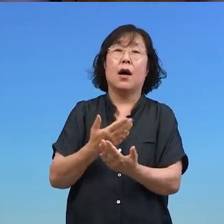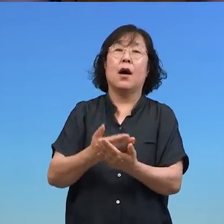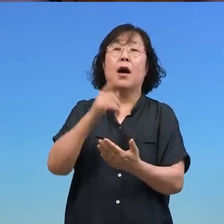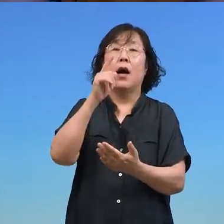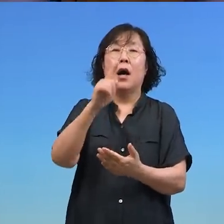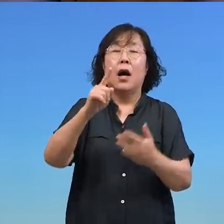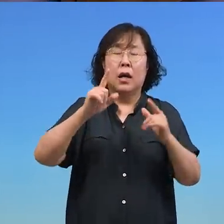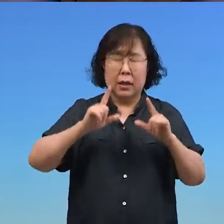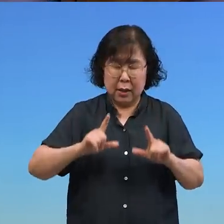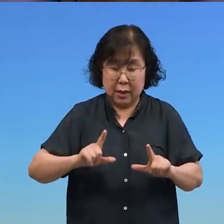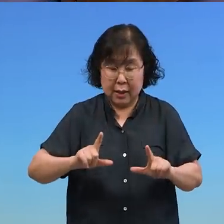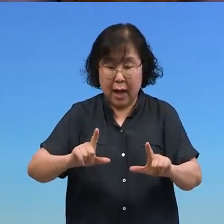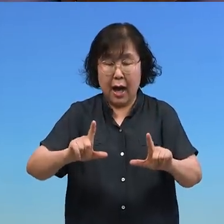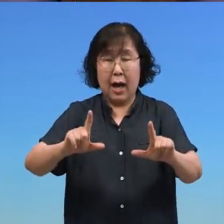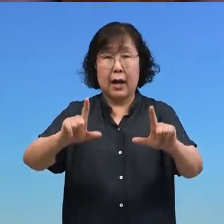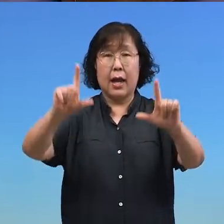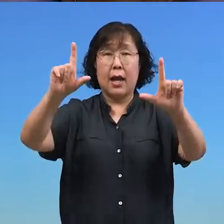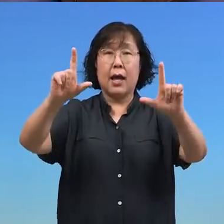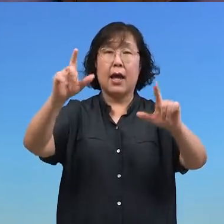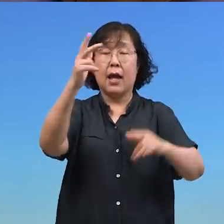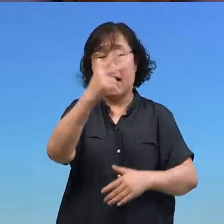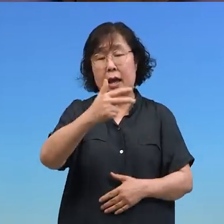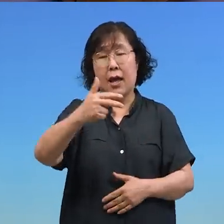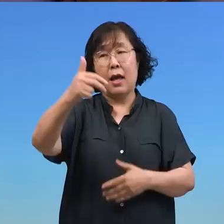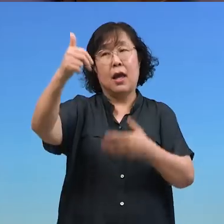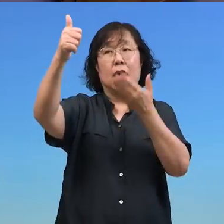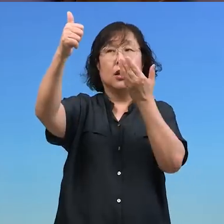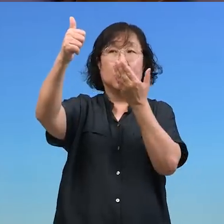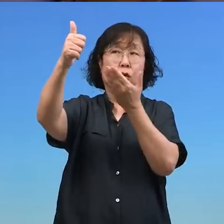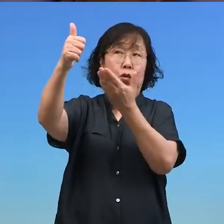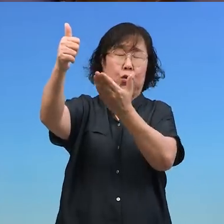그날에 주께서 말씀하신